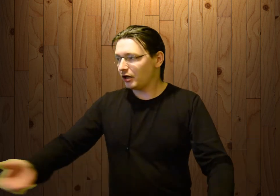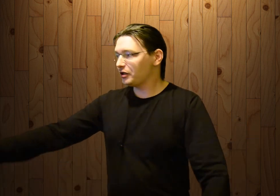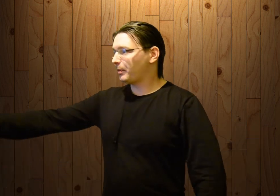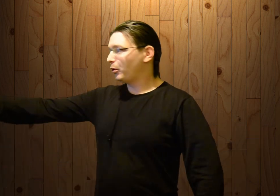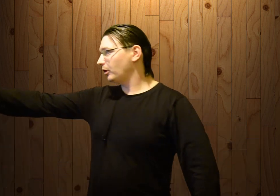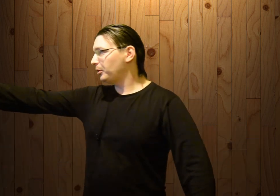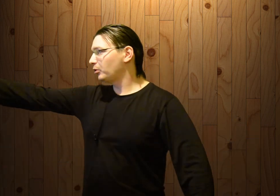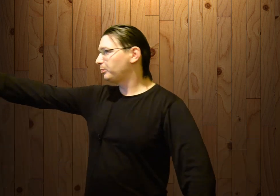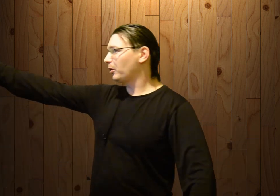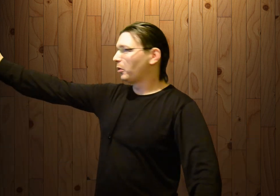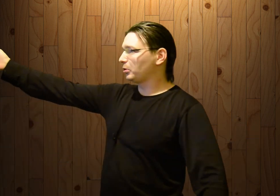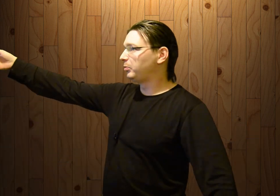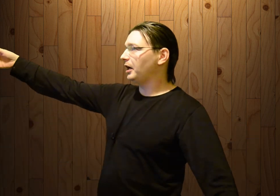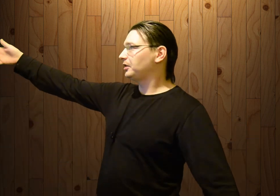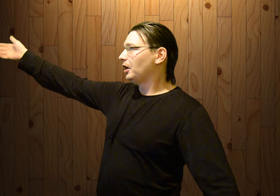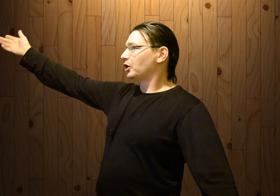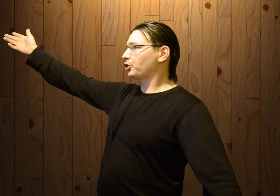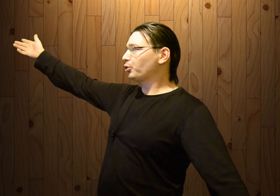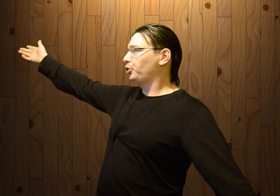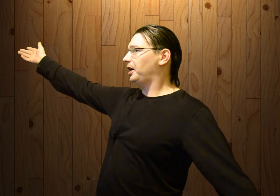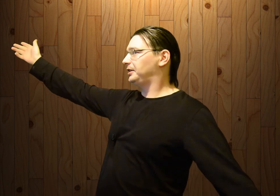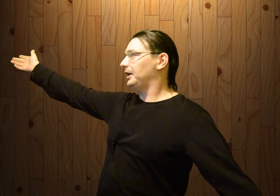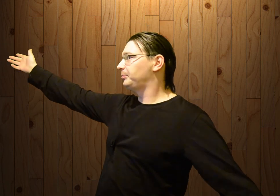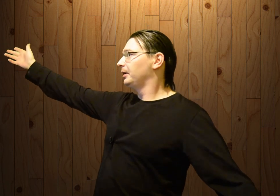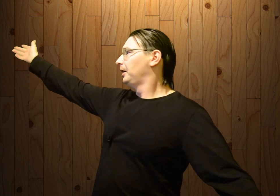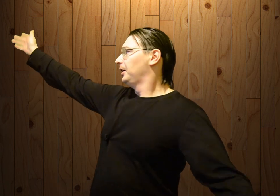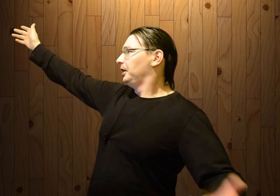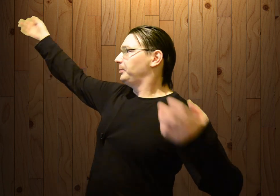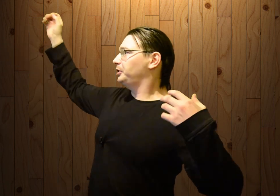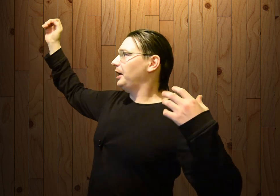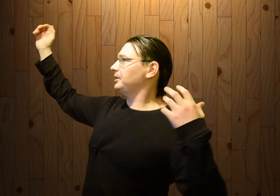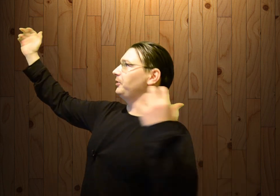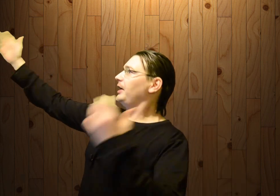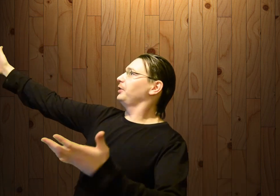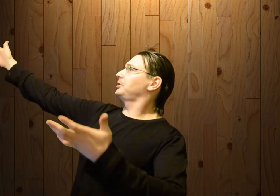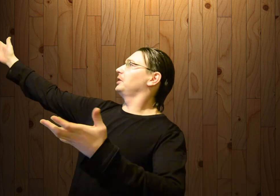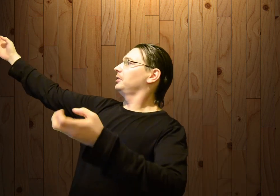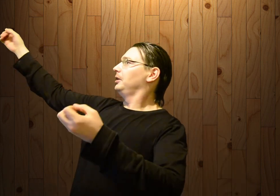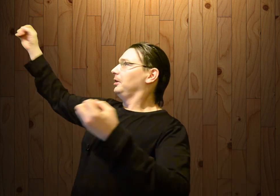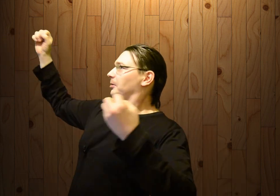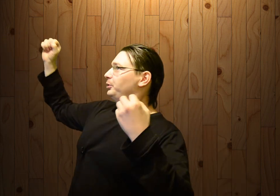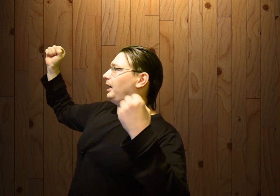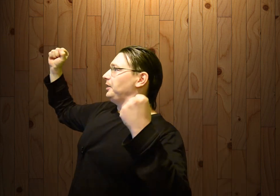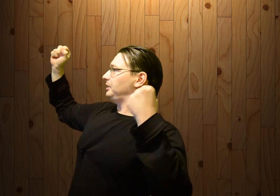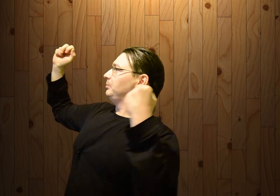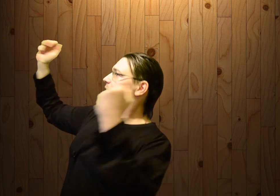олени спокойно бегают по городу, блядь. Жрут, че хотят. И пускай развиваются. Пускай они снимают